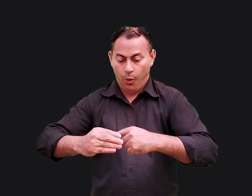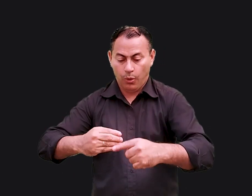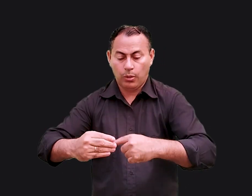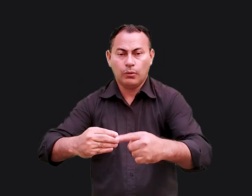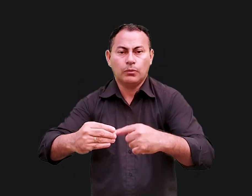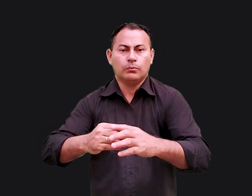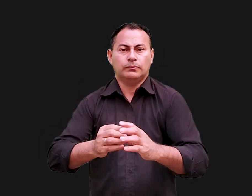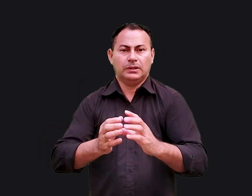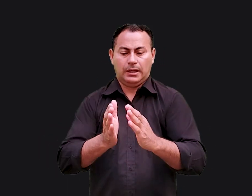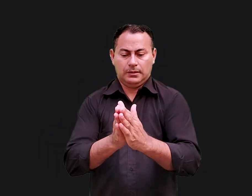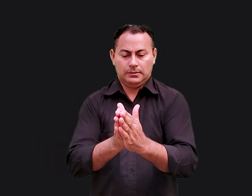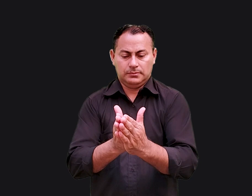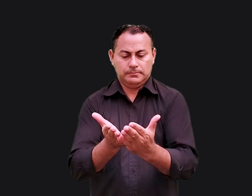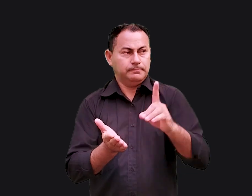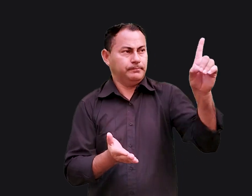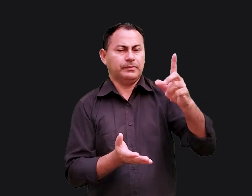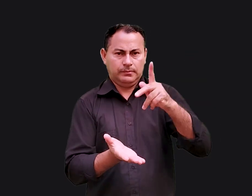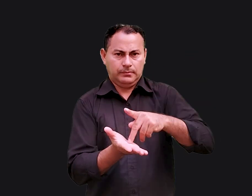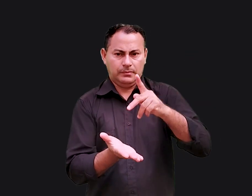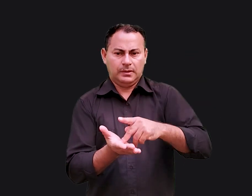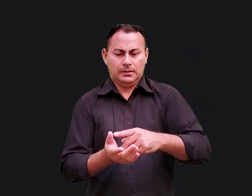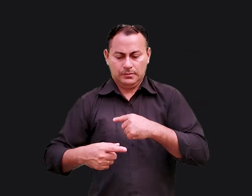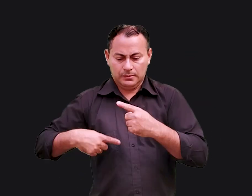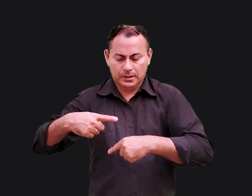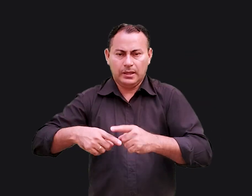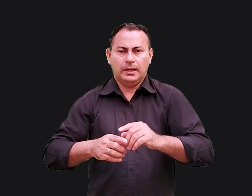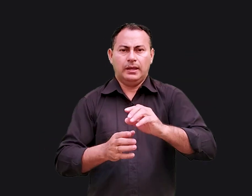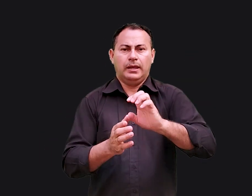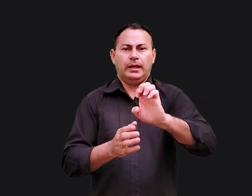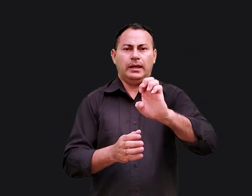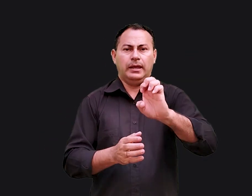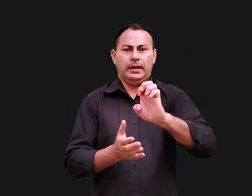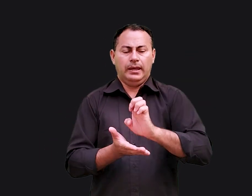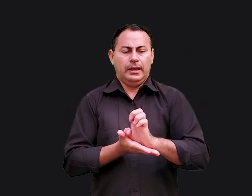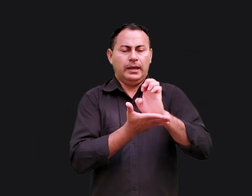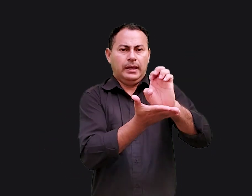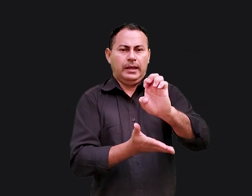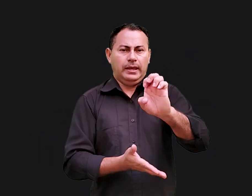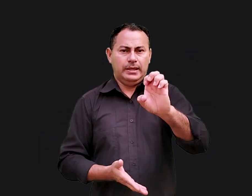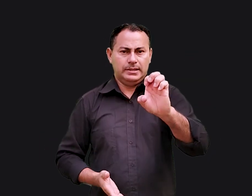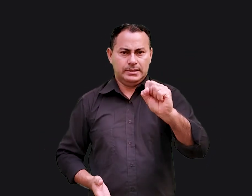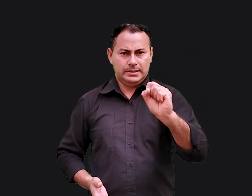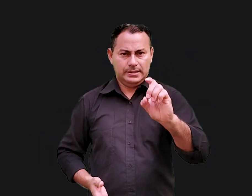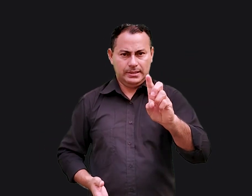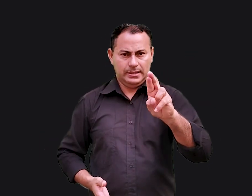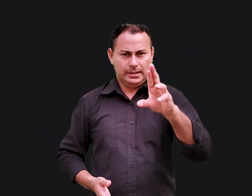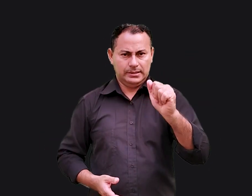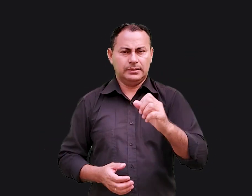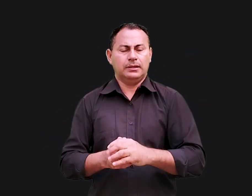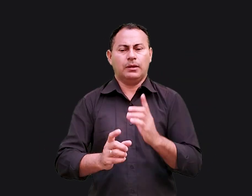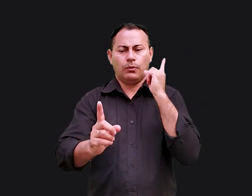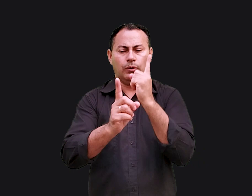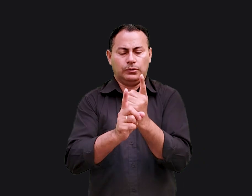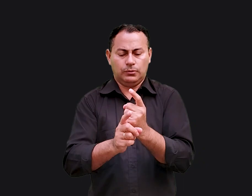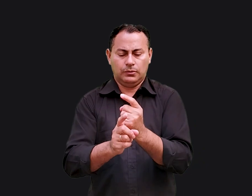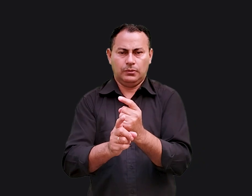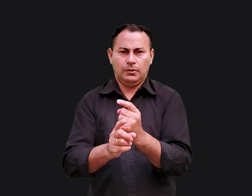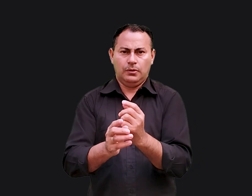rolos das Escrituras. Na verdade, foi um descendente de Esdras que encontrou as Escrituras. Aparentemente, foi